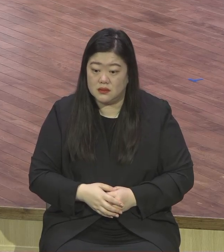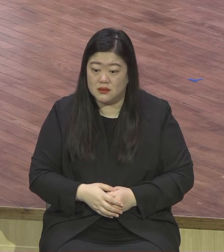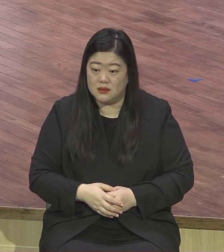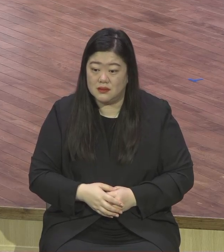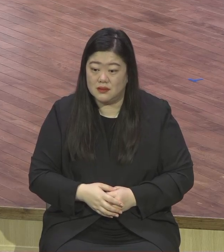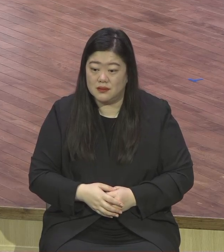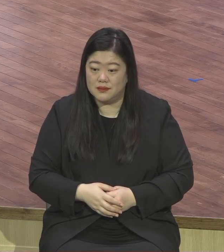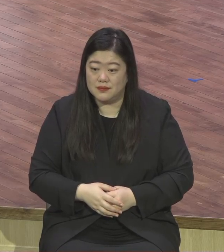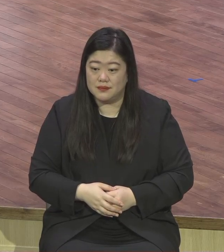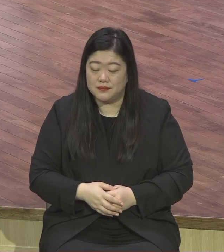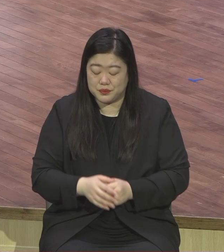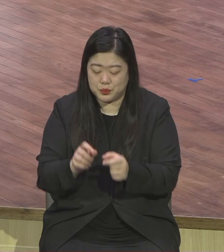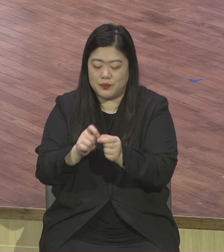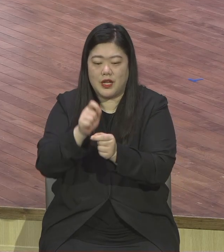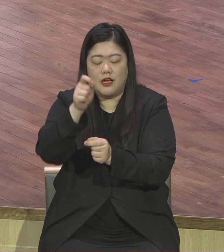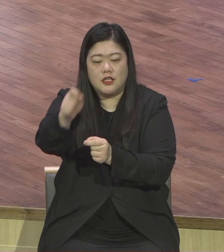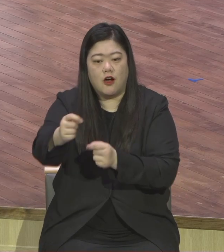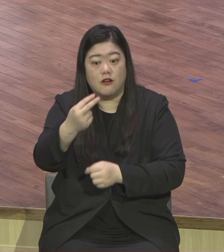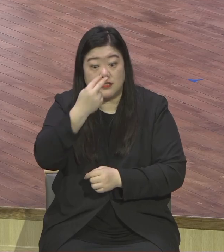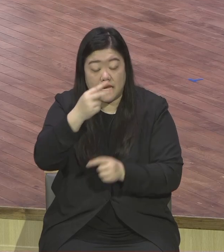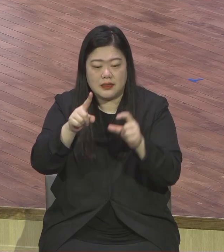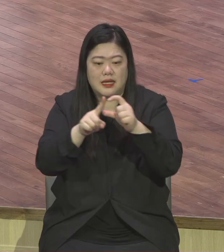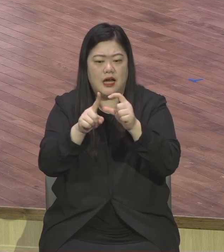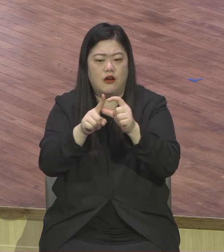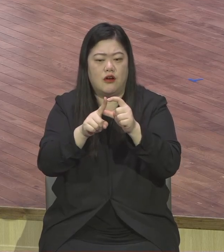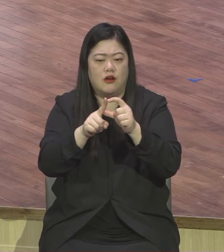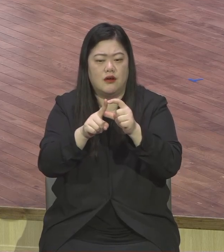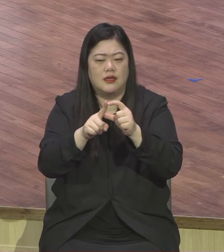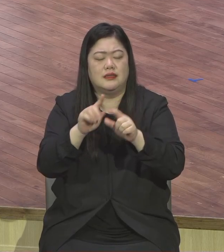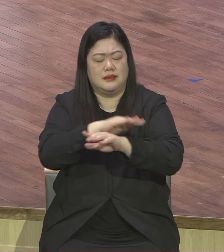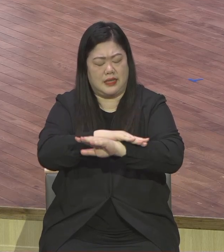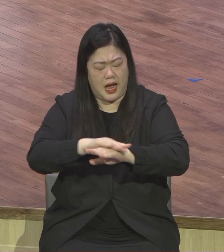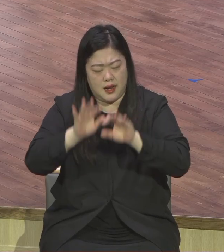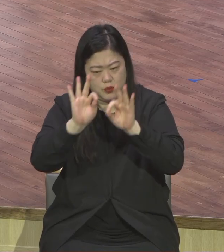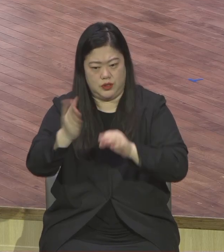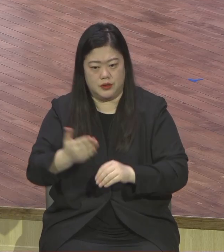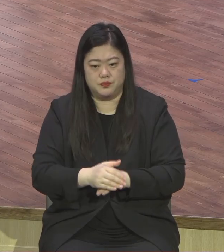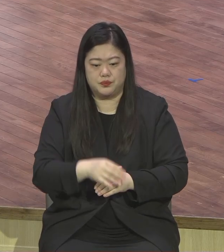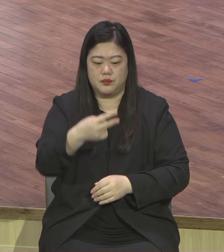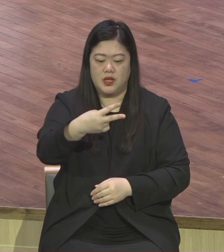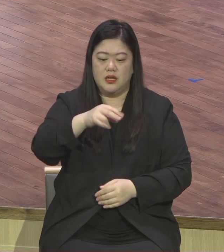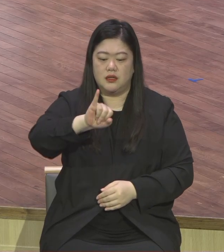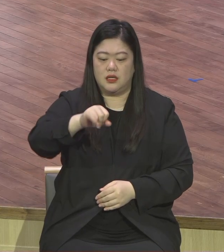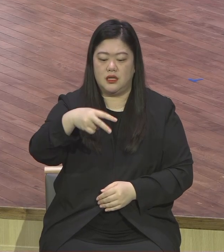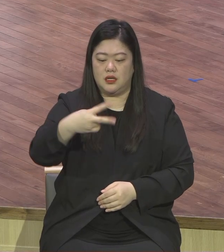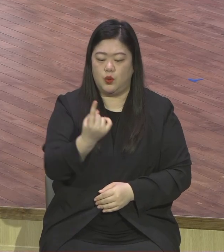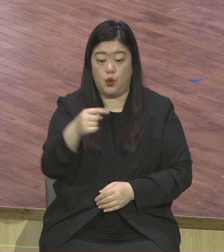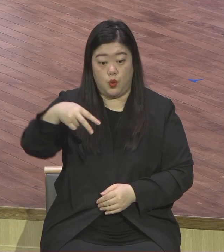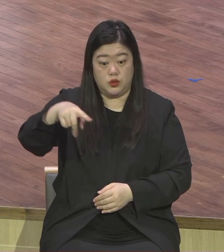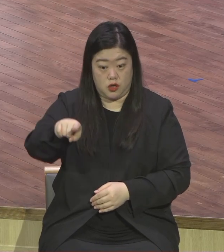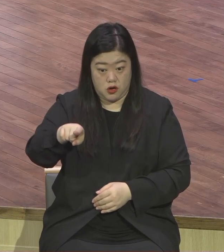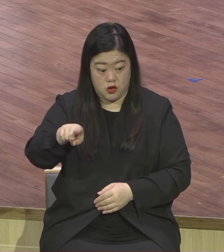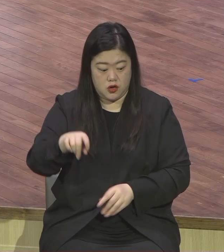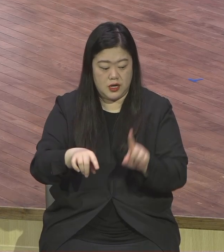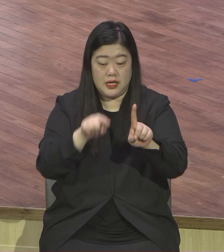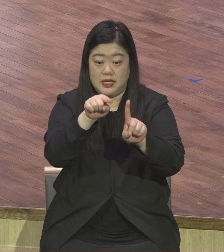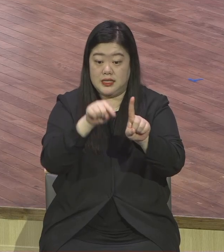정확하게 인지하는 것이 필요합니다. 디도 1장 2절에 보면 영생은 거짓이 없으신